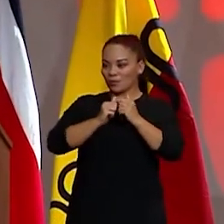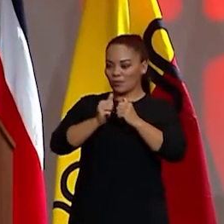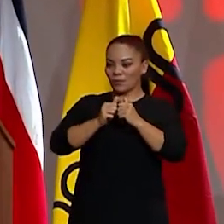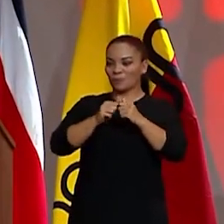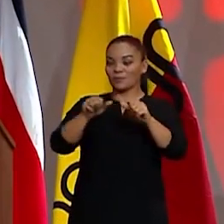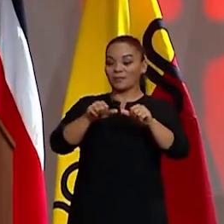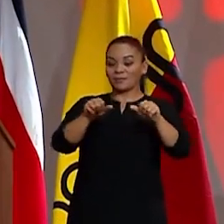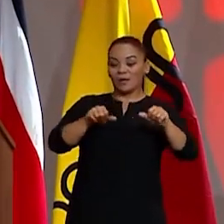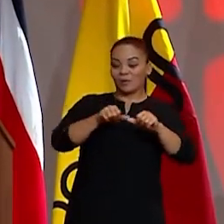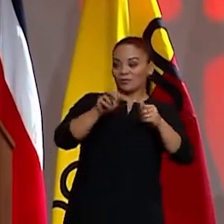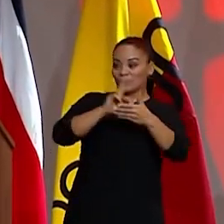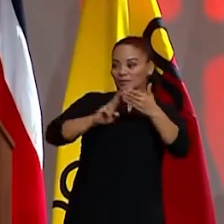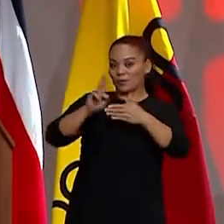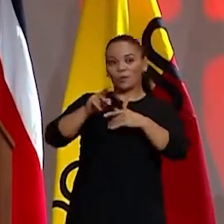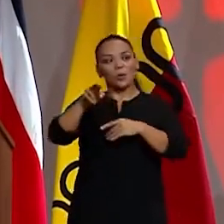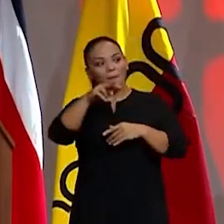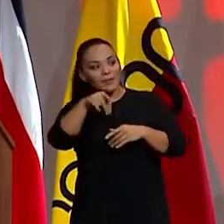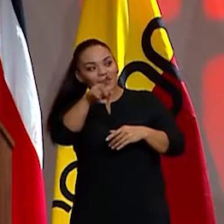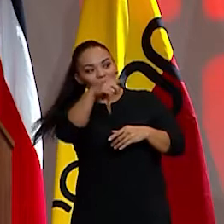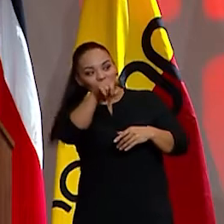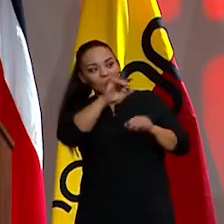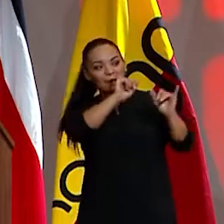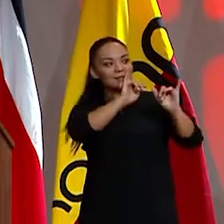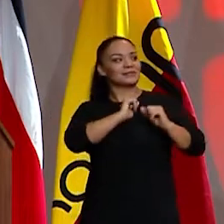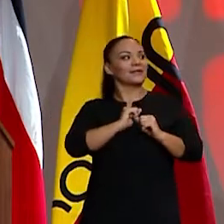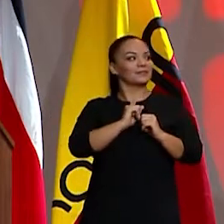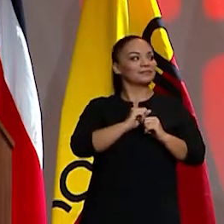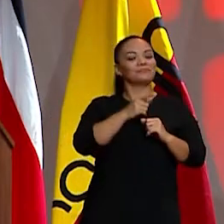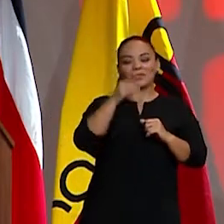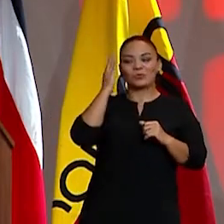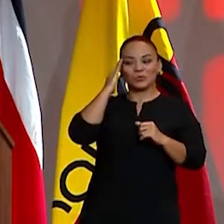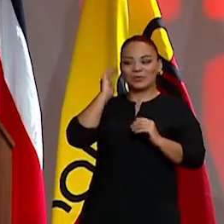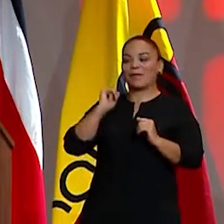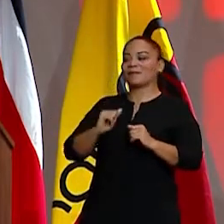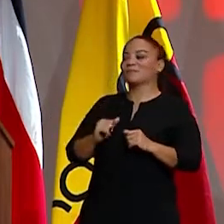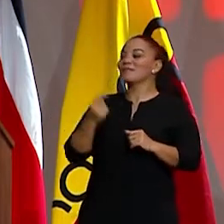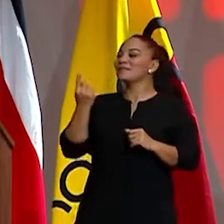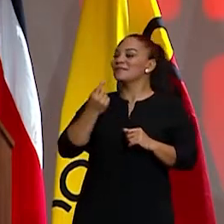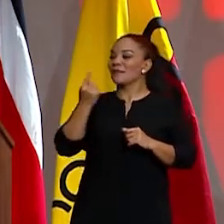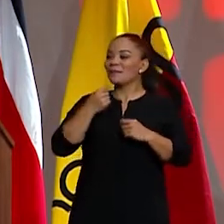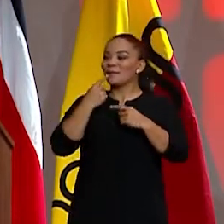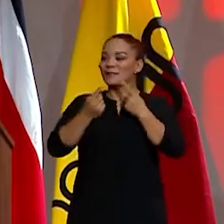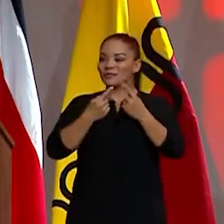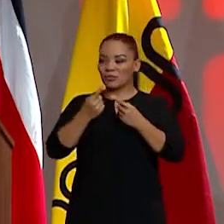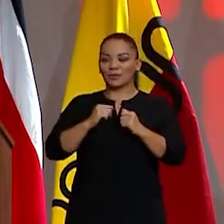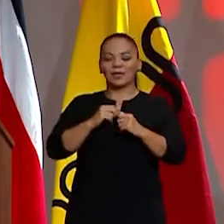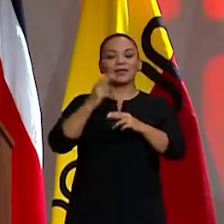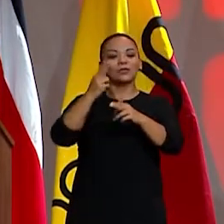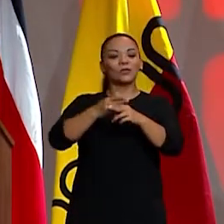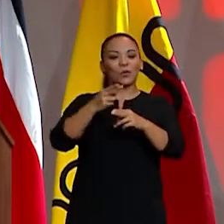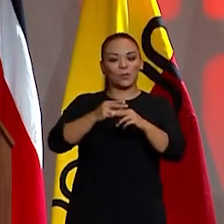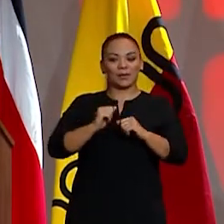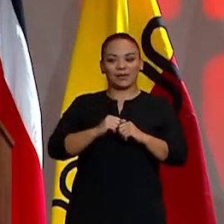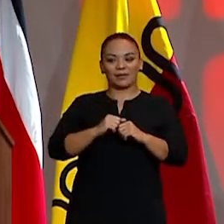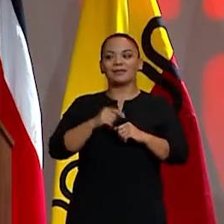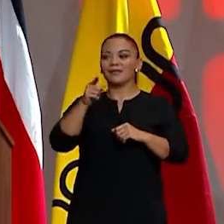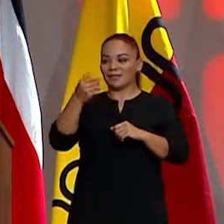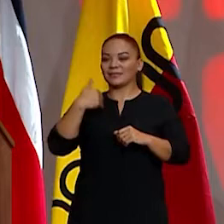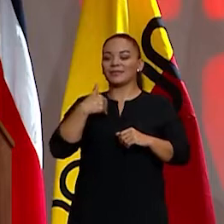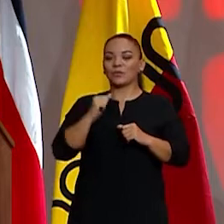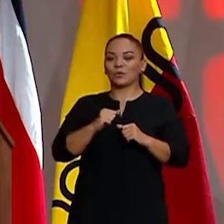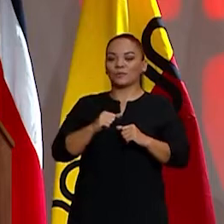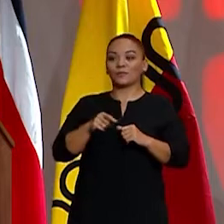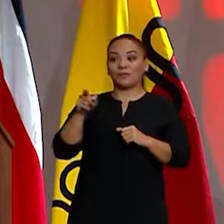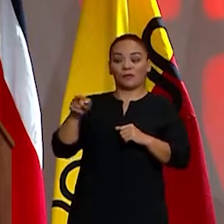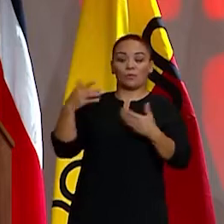las aulas universitarias, los colegas que están por allá no me van a dejar mentir, siempre mencionan el nombre de este señor.